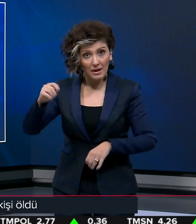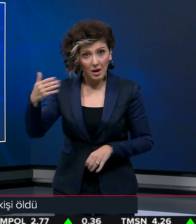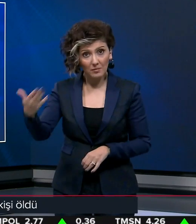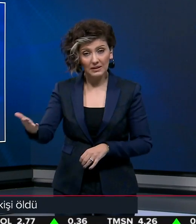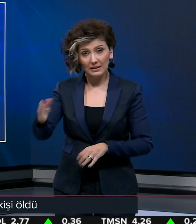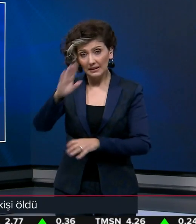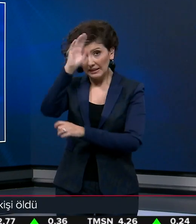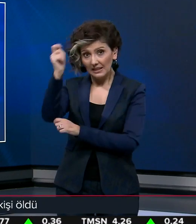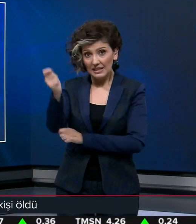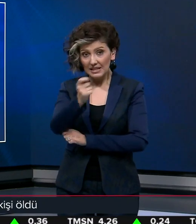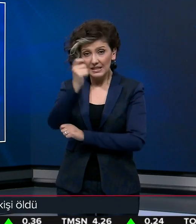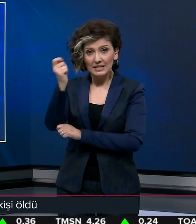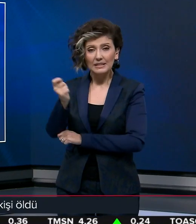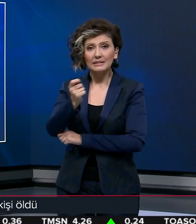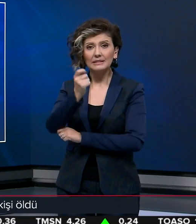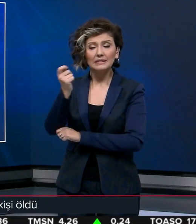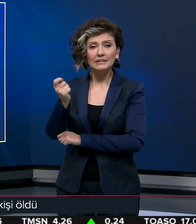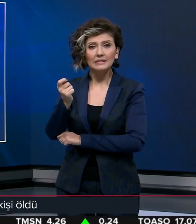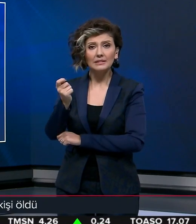incelemelerde bulundu.